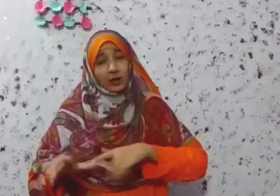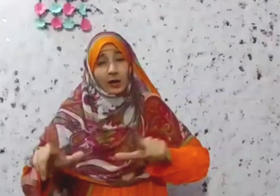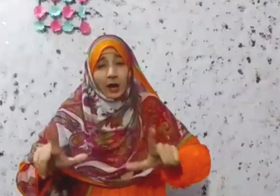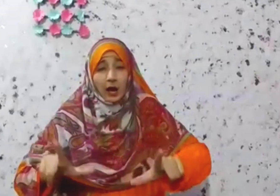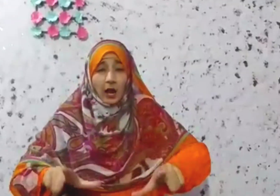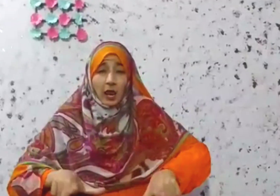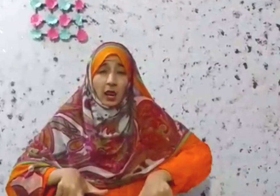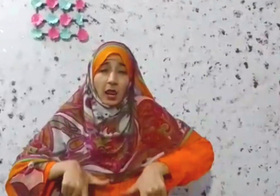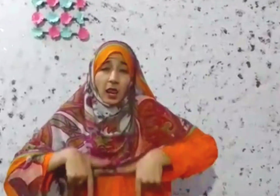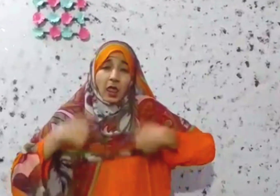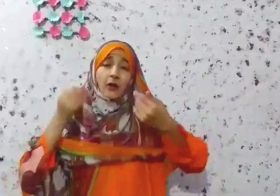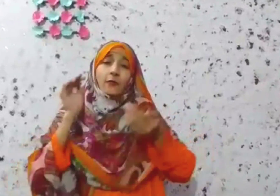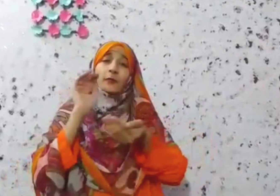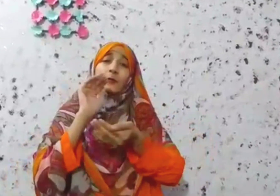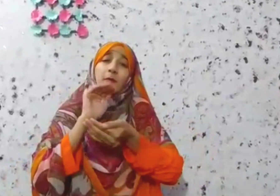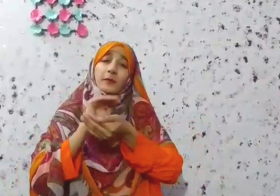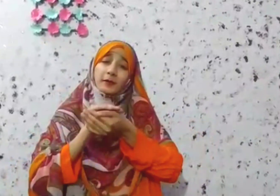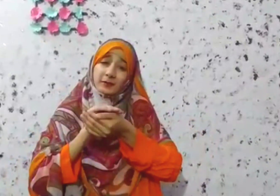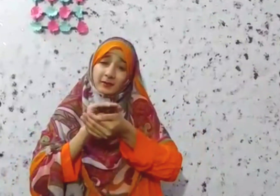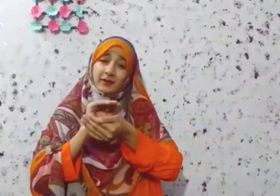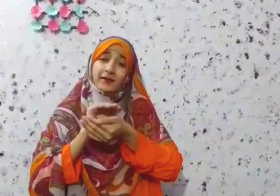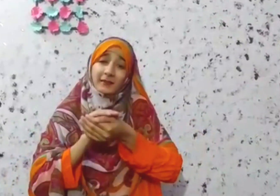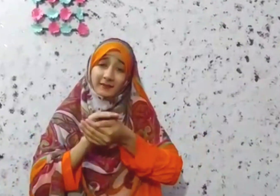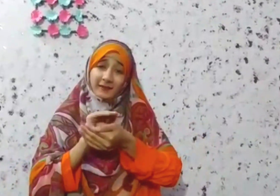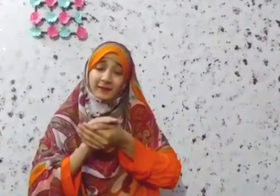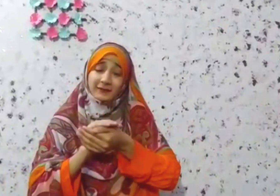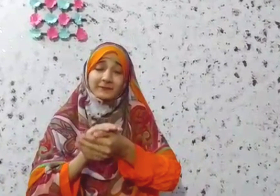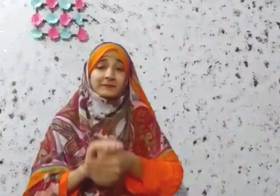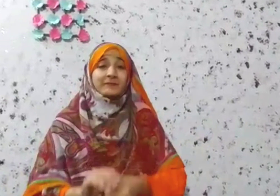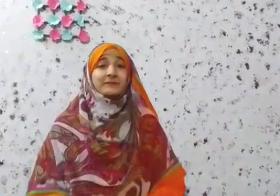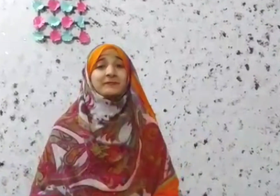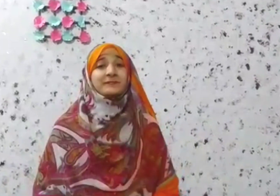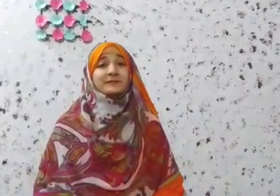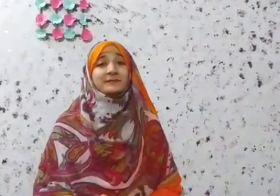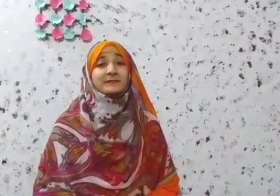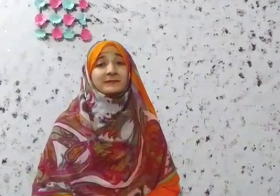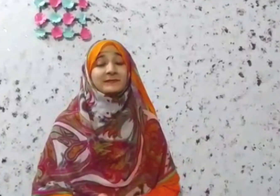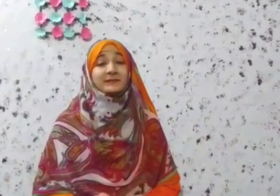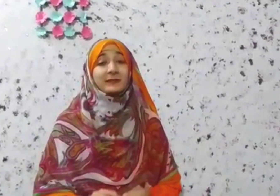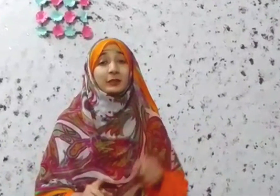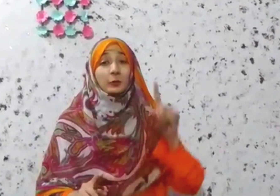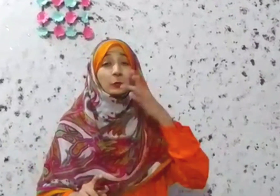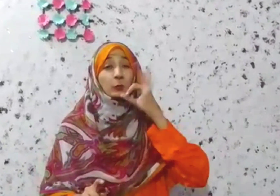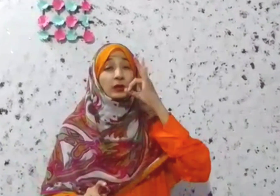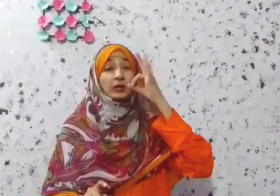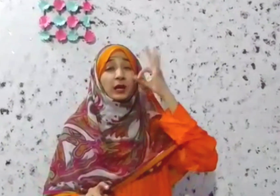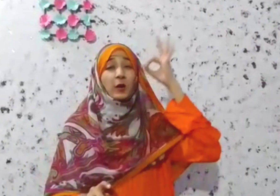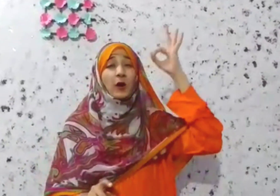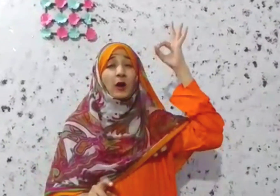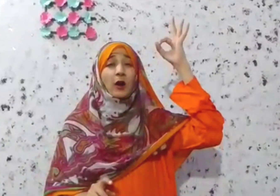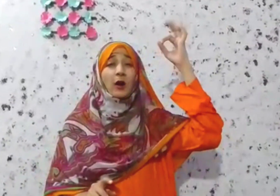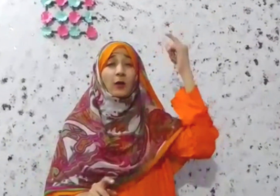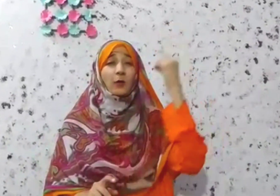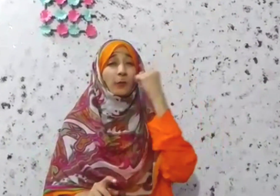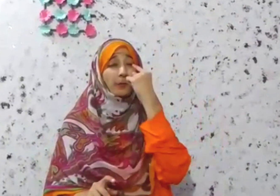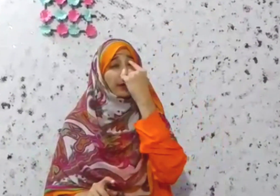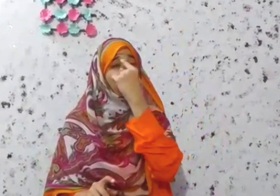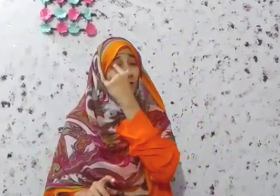जंदगी भर दे ये नूर आँख में